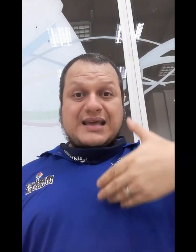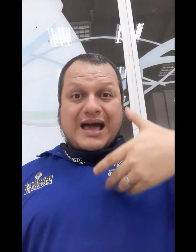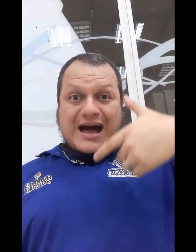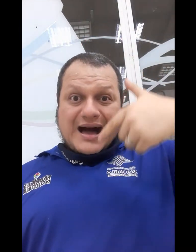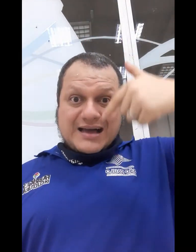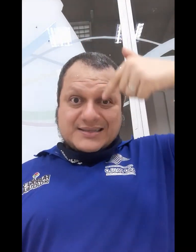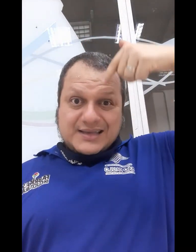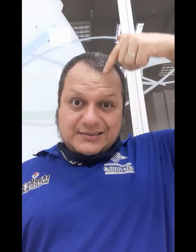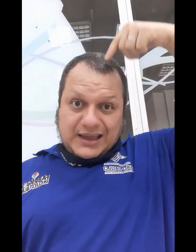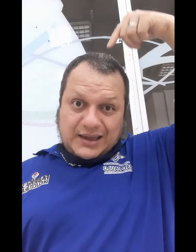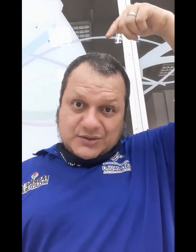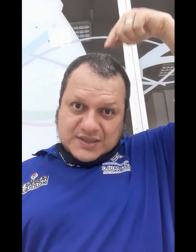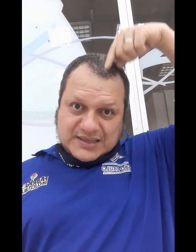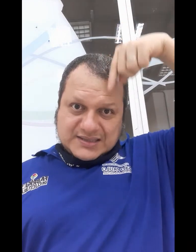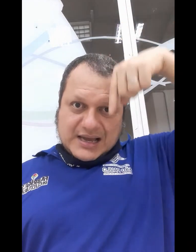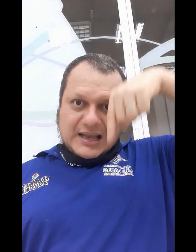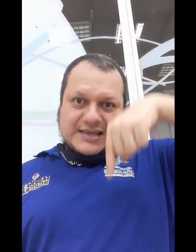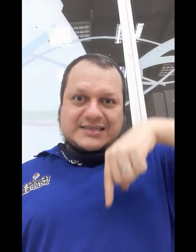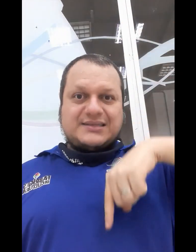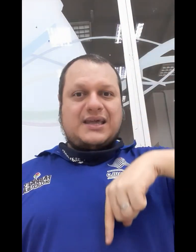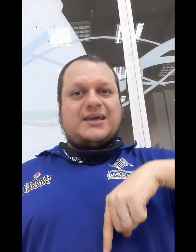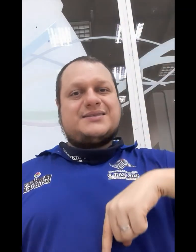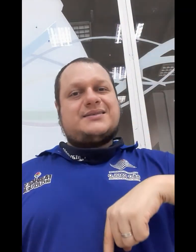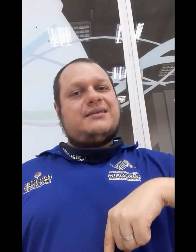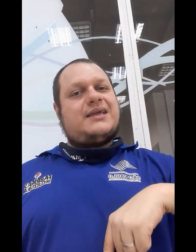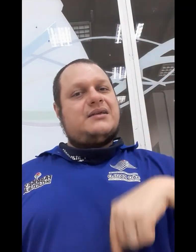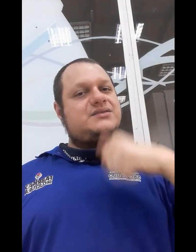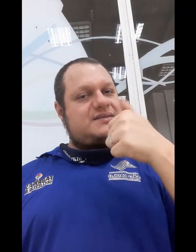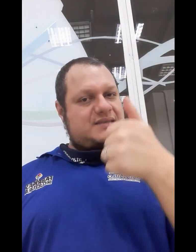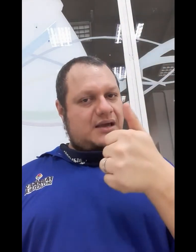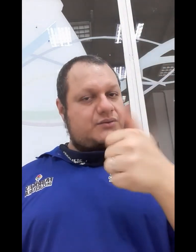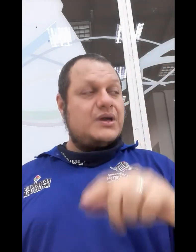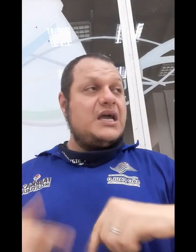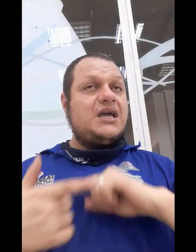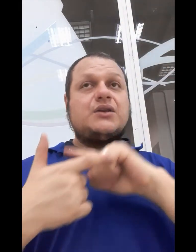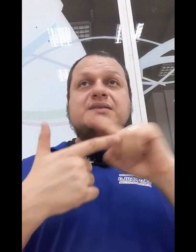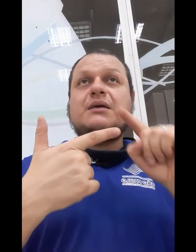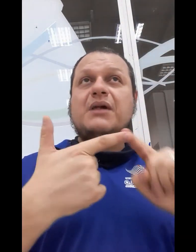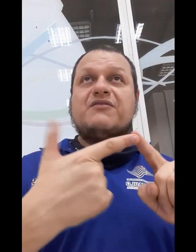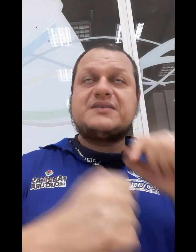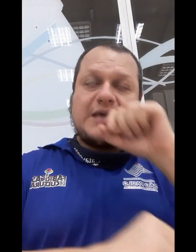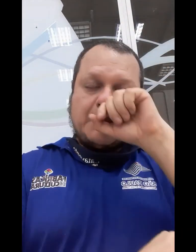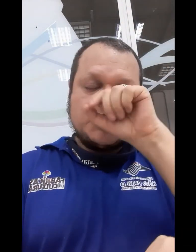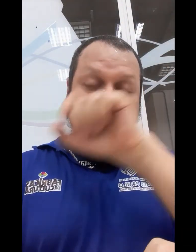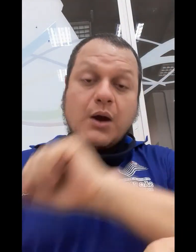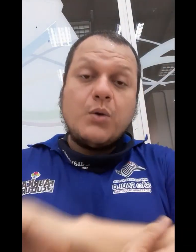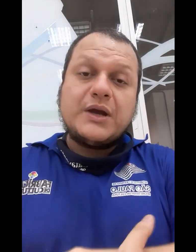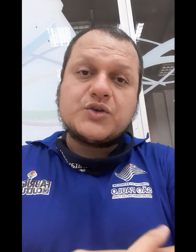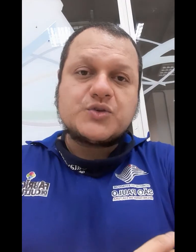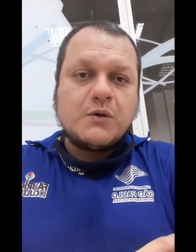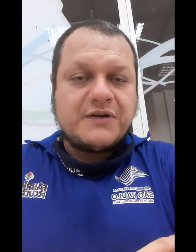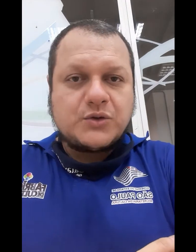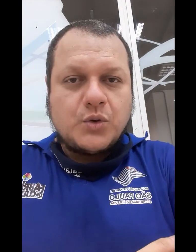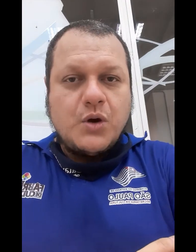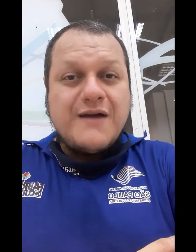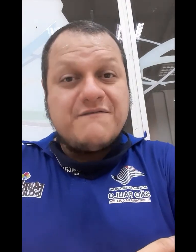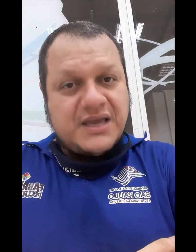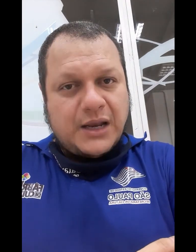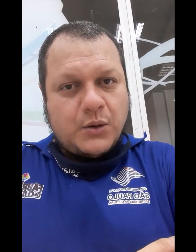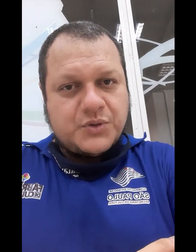ascendentes e escalas descendentes, certo? E nós também fizemos o Mano Soufas do Villa-Lobos,